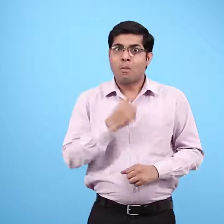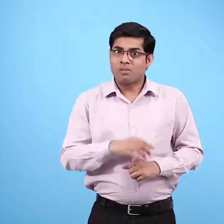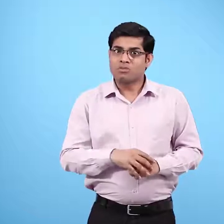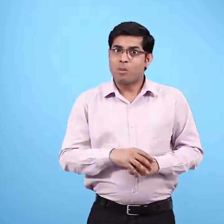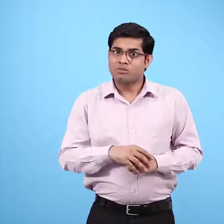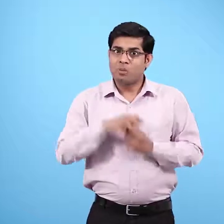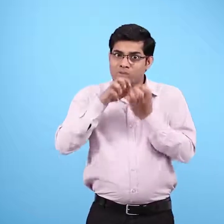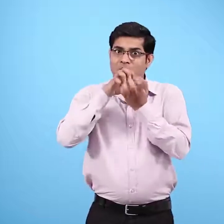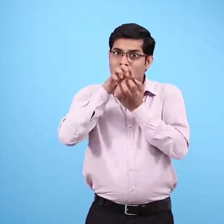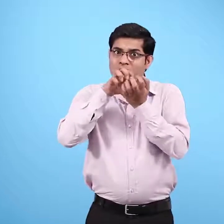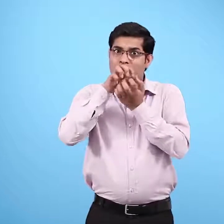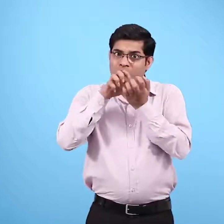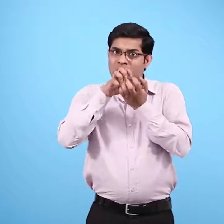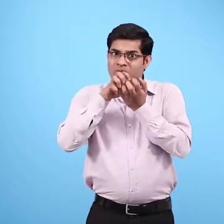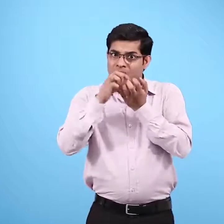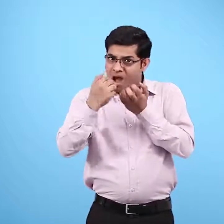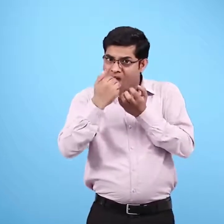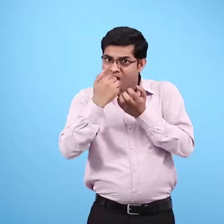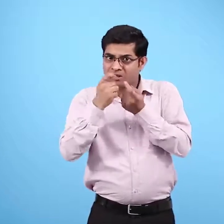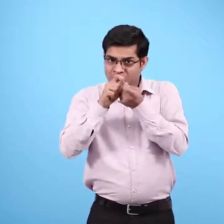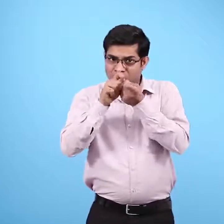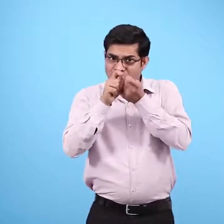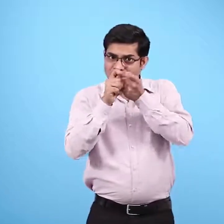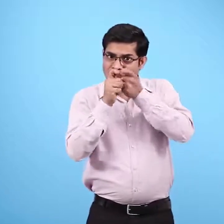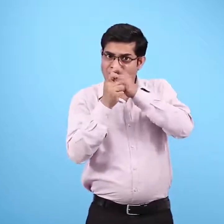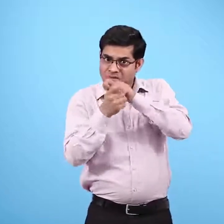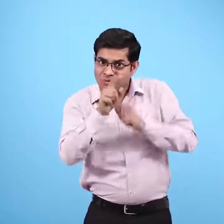क्या देर तक चबाने से स्वाद में बदलाव आया?